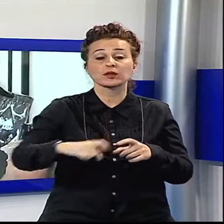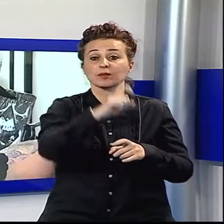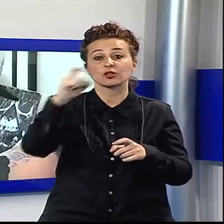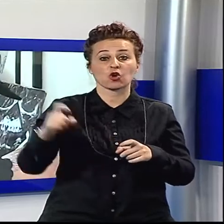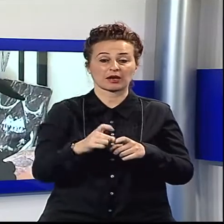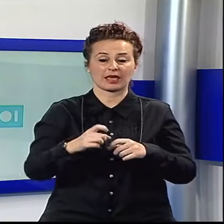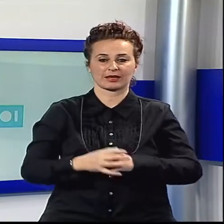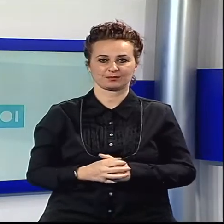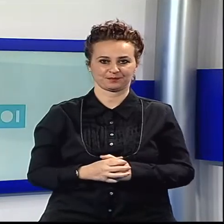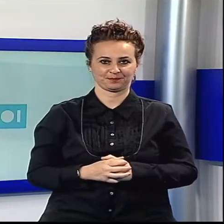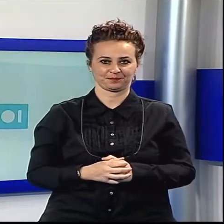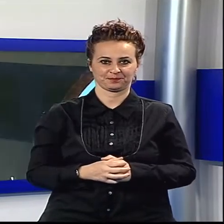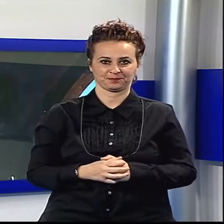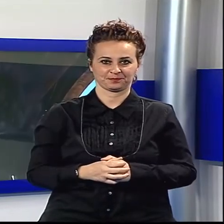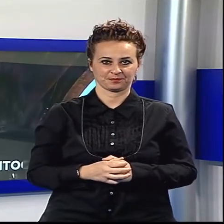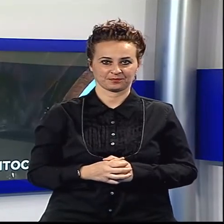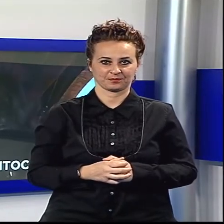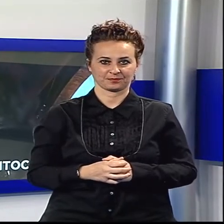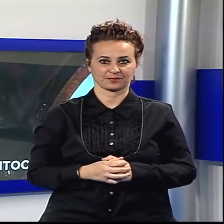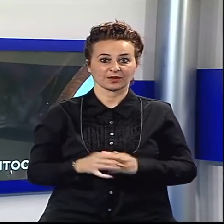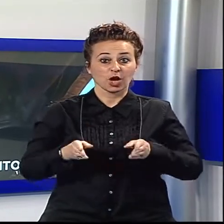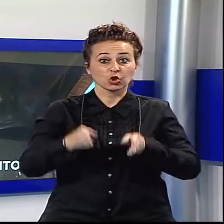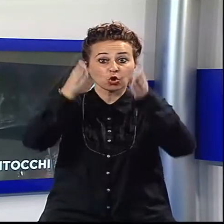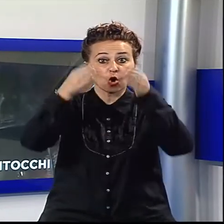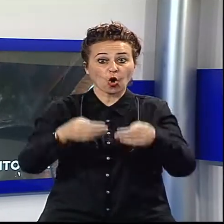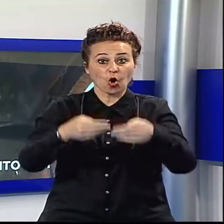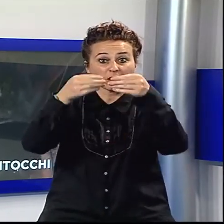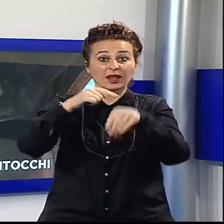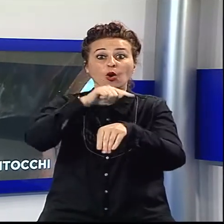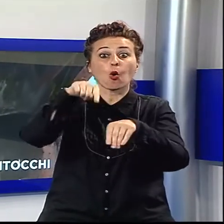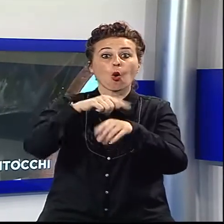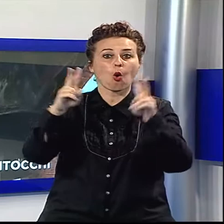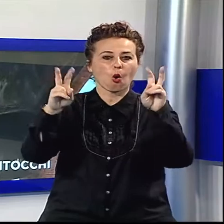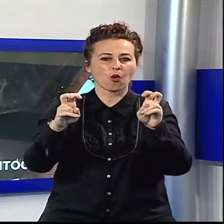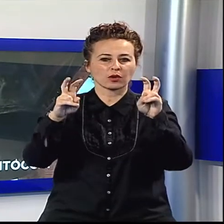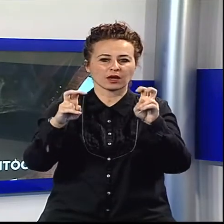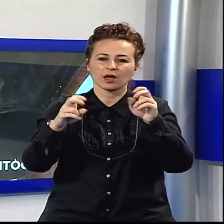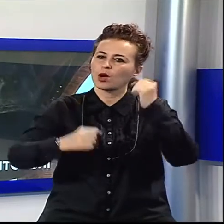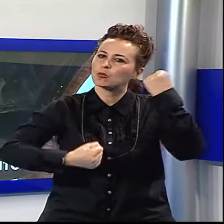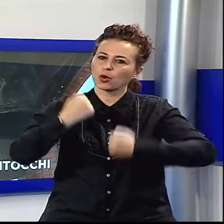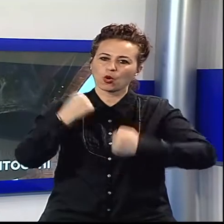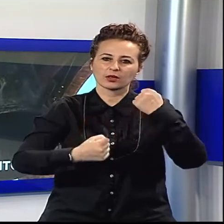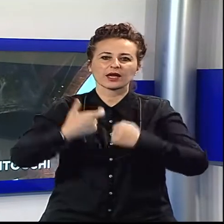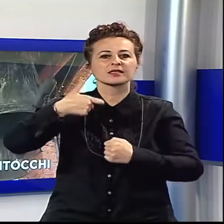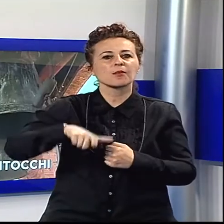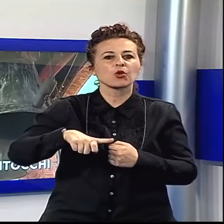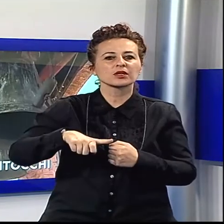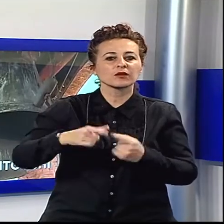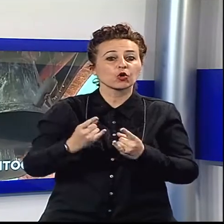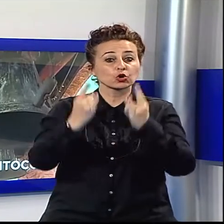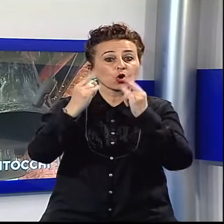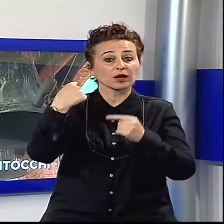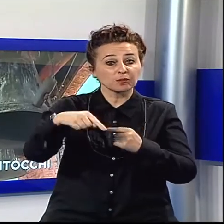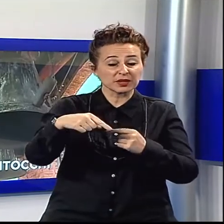al tatuaggio. Tore delle ore proteste per i rintocchi, alcuni residenti protestano per il